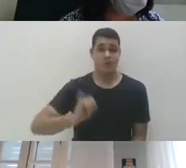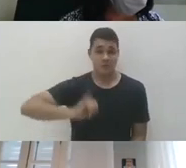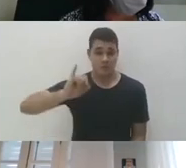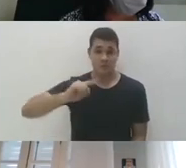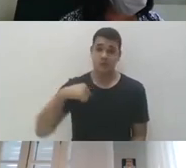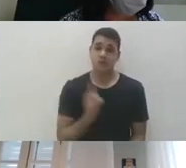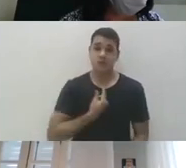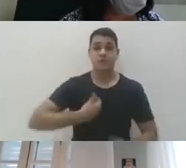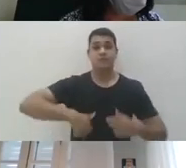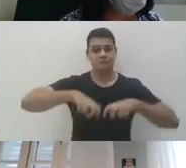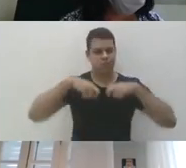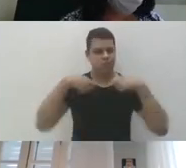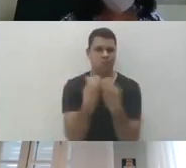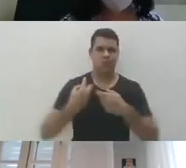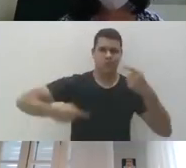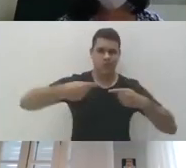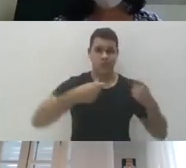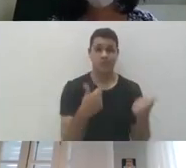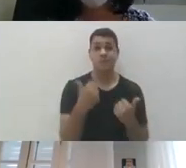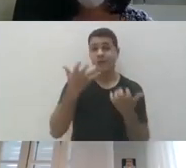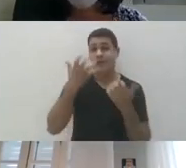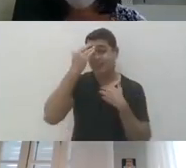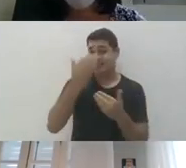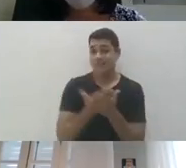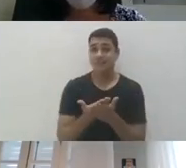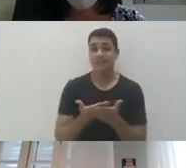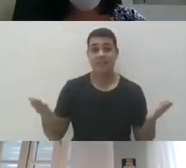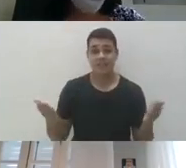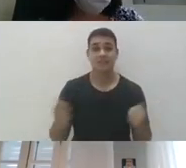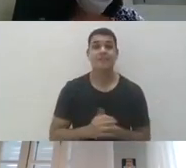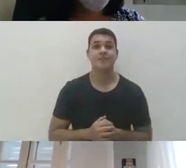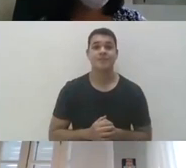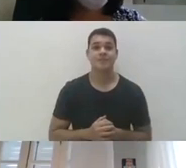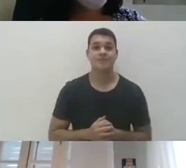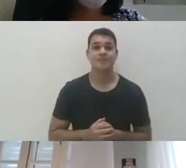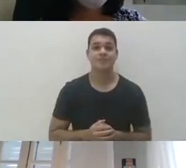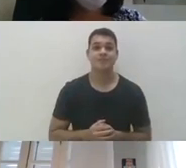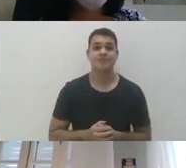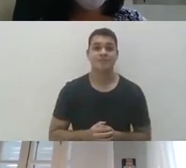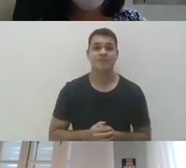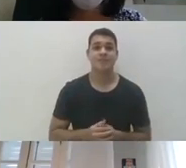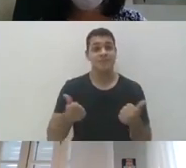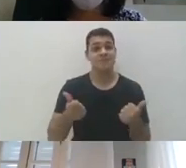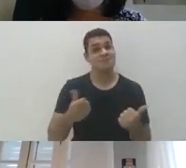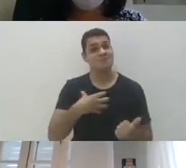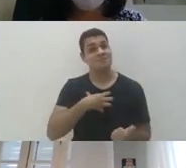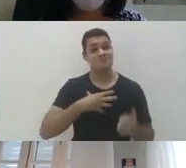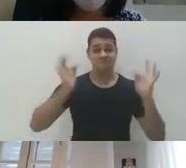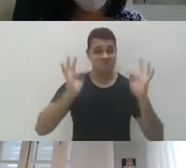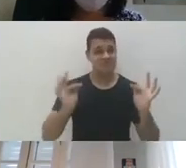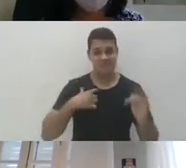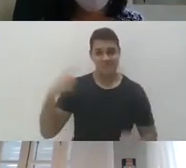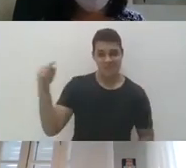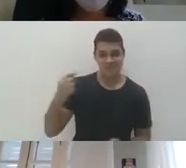em compartilhar com as universidades. Só isso, agradeço muitíssimo e falar que foi uma alegria estar aqui com vocês nessa